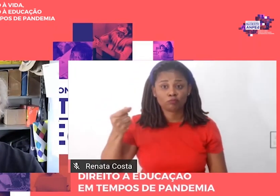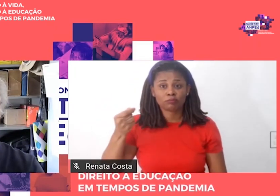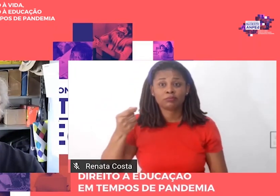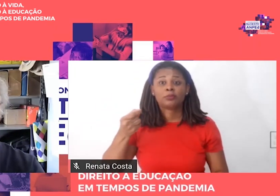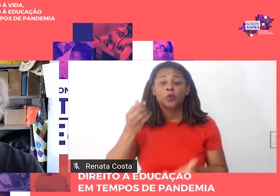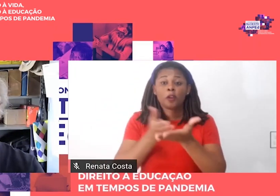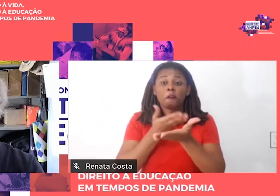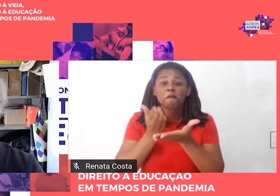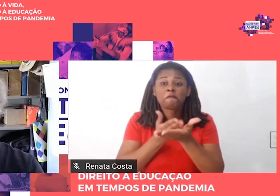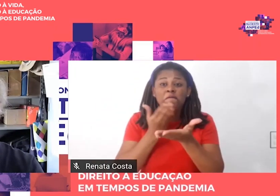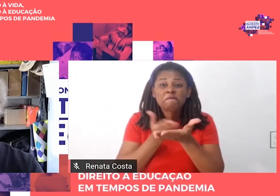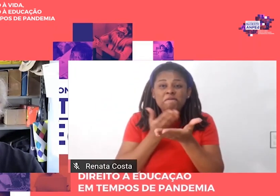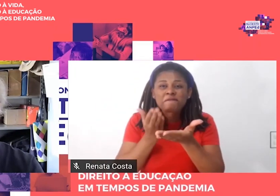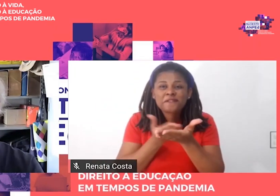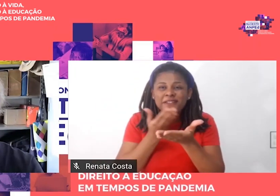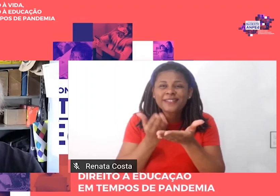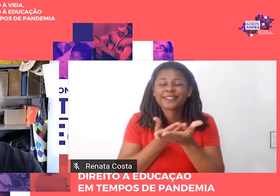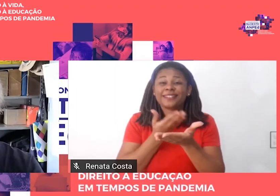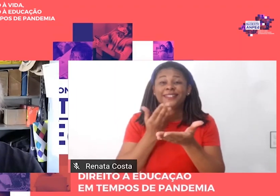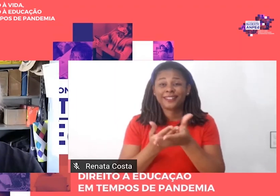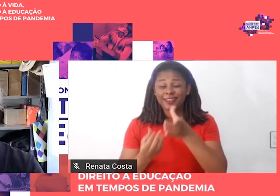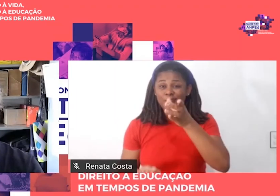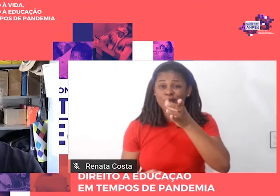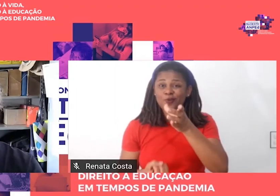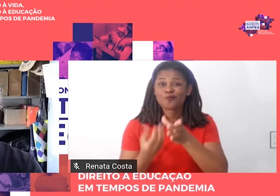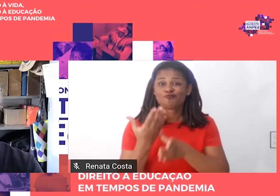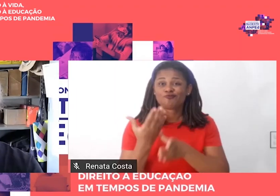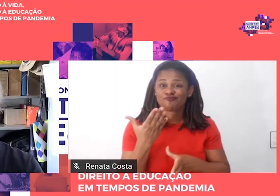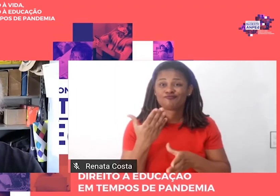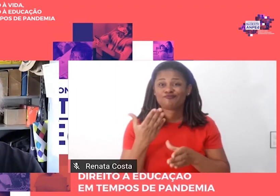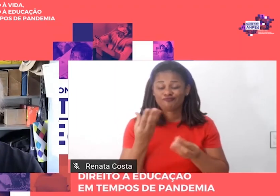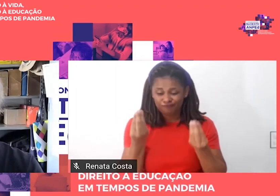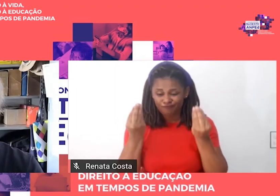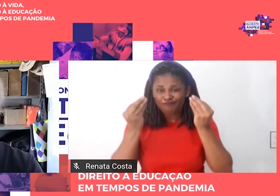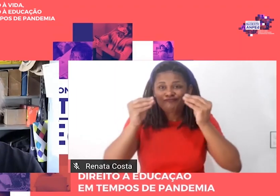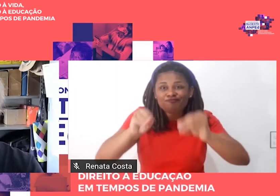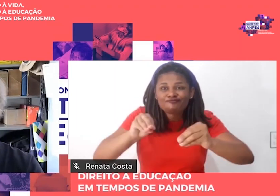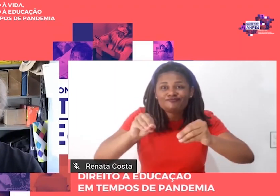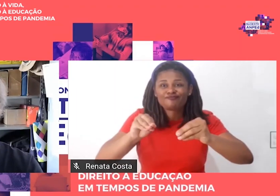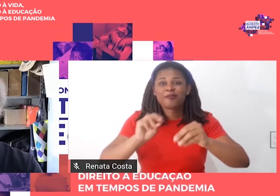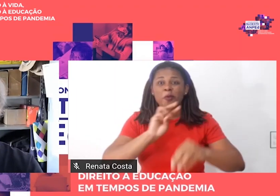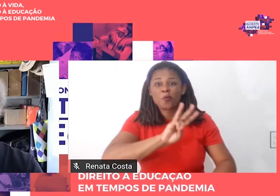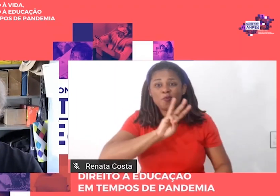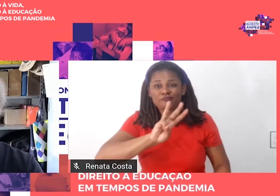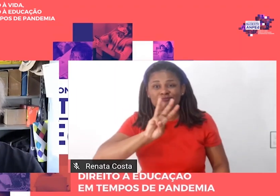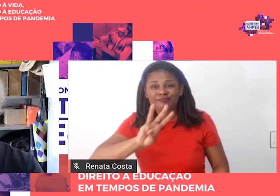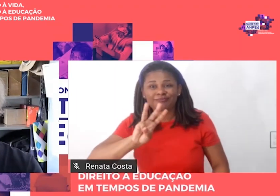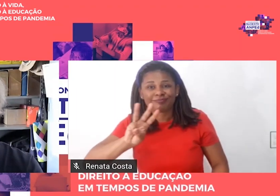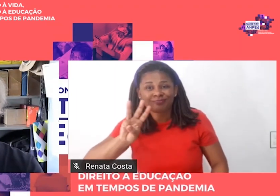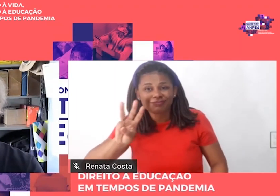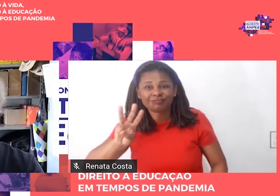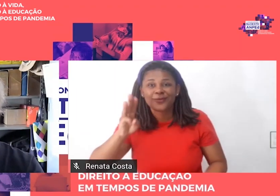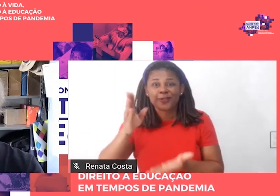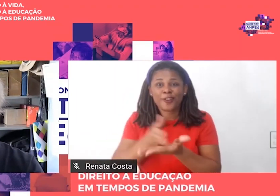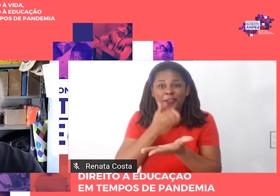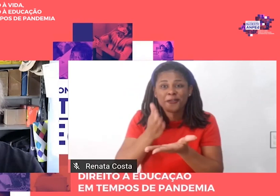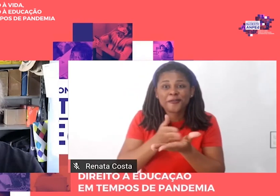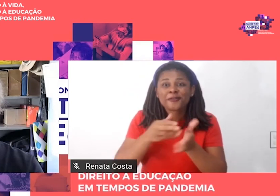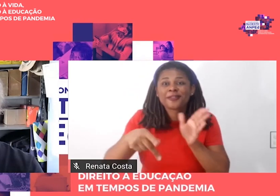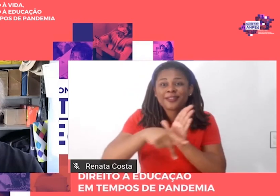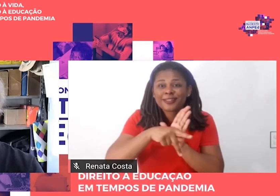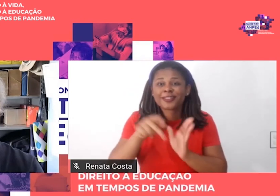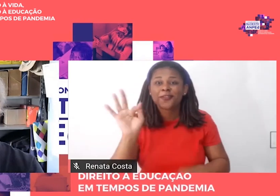ganhou status ao ser incluída no portal de periódicos da Unicamp. Numa palavra, o StedBR